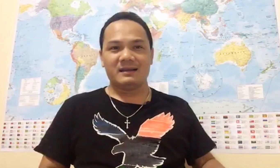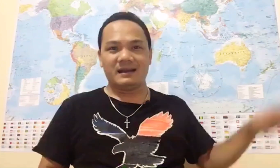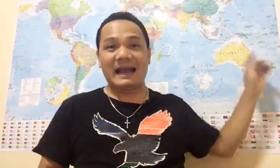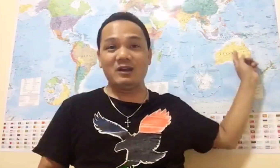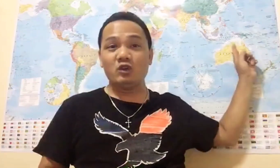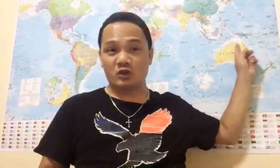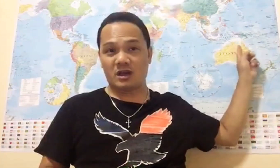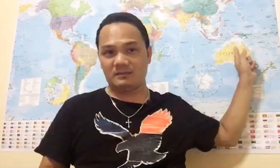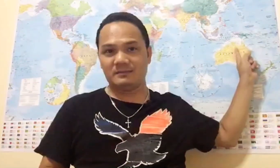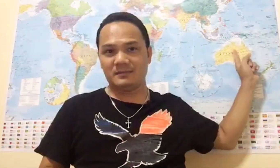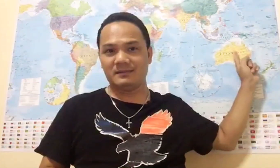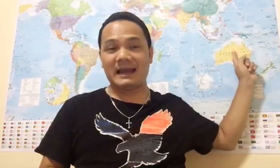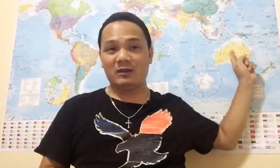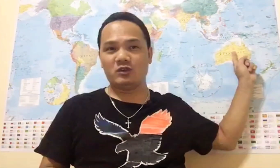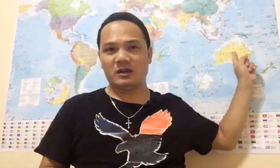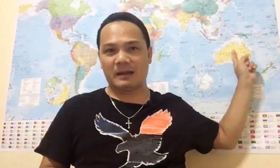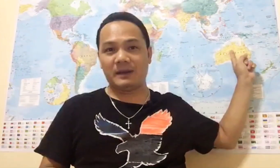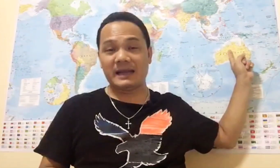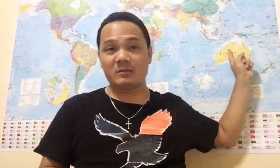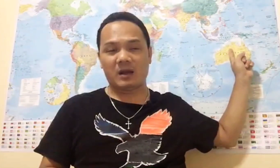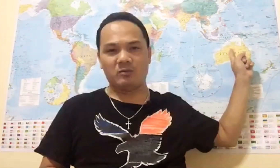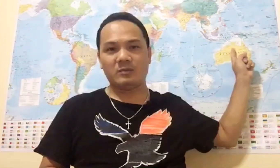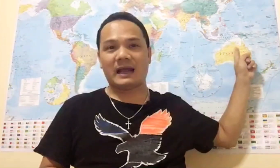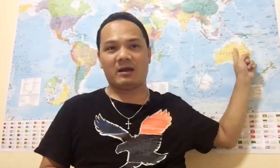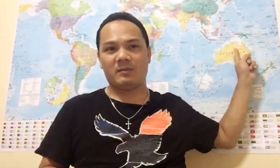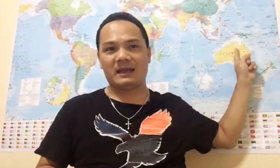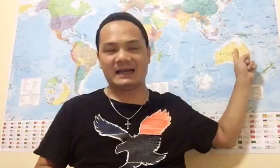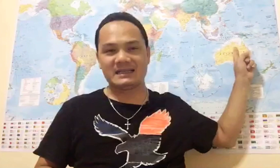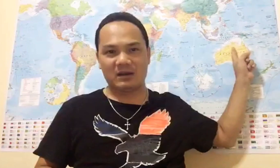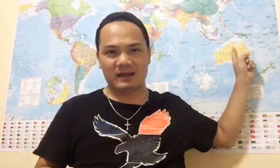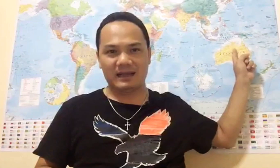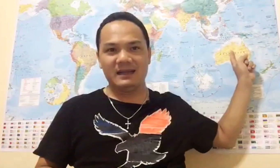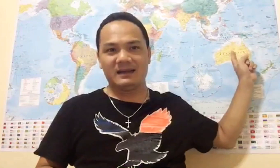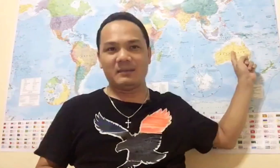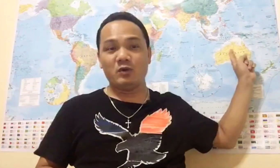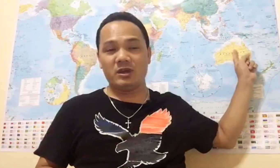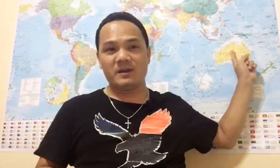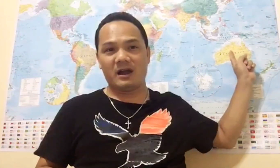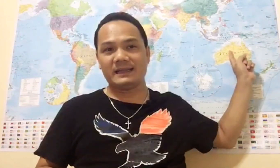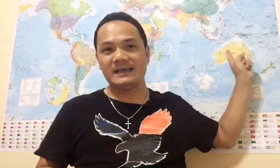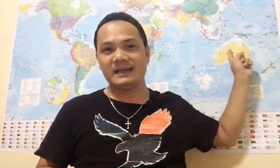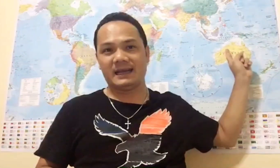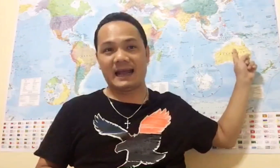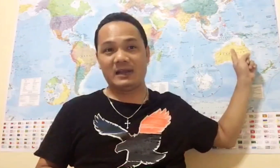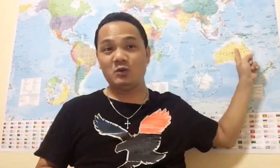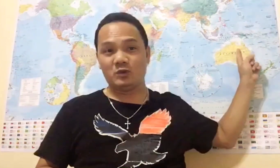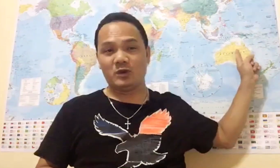Ai nuôi tụi nó? Ai nuôi tụi nó? Nằm ở đây chống tọng, chống tàu Mà tại sao lại muốn nhượm đỏ cả thế giới này? Ai nuôi tụi nó?